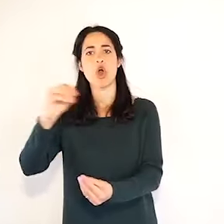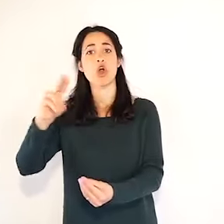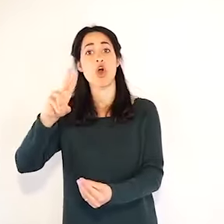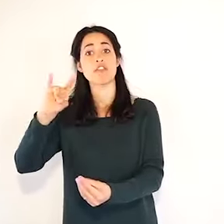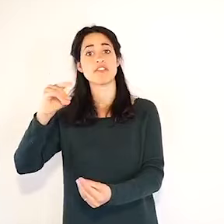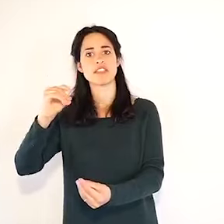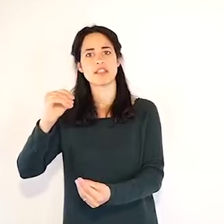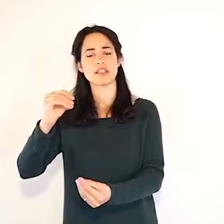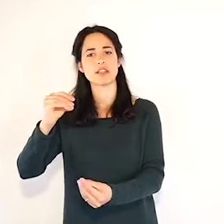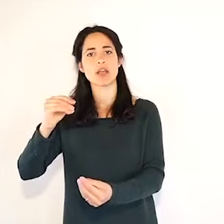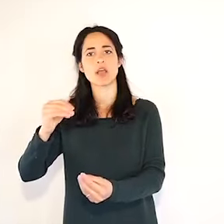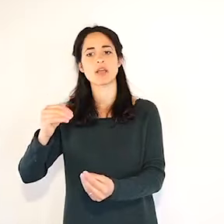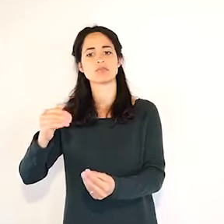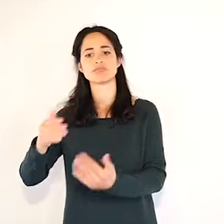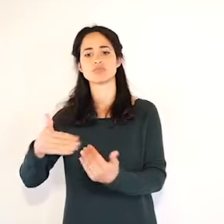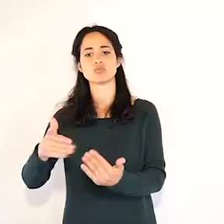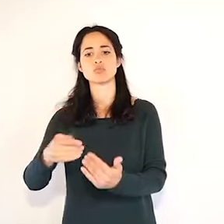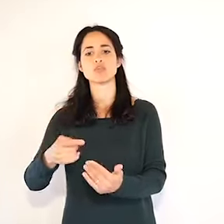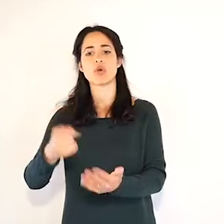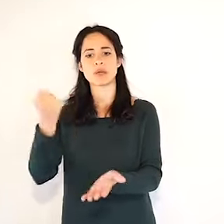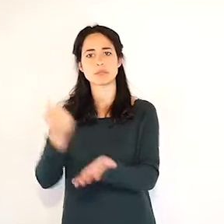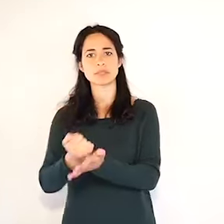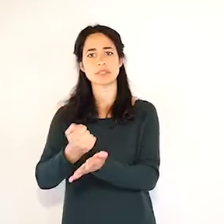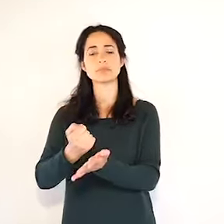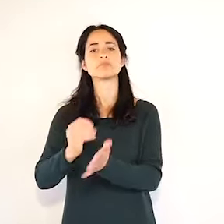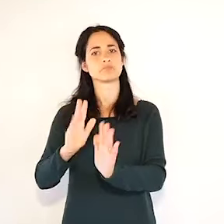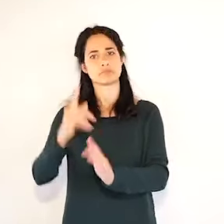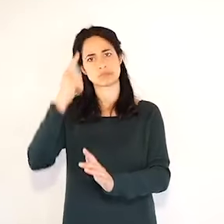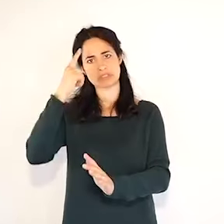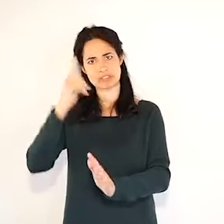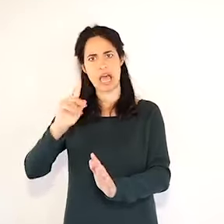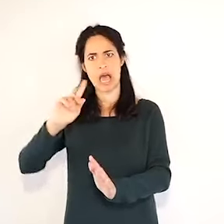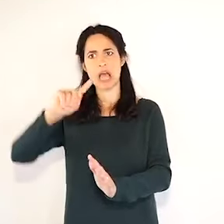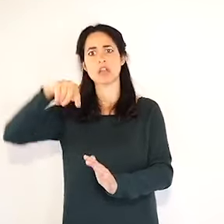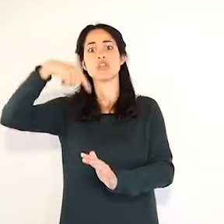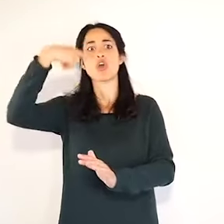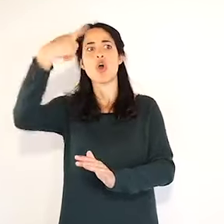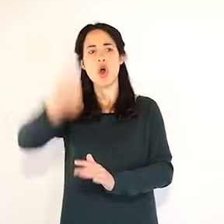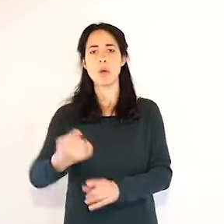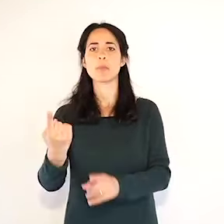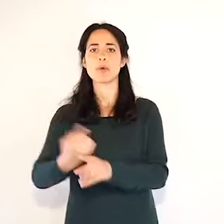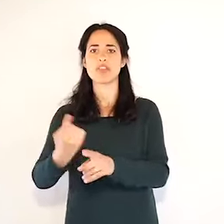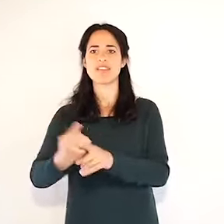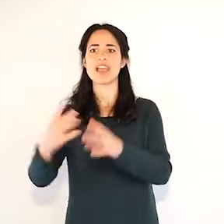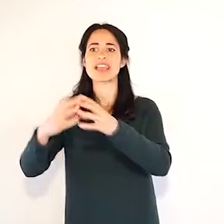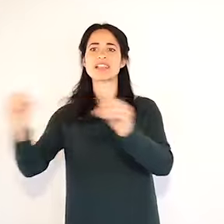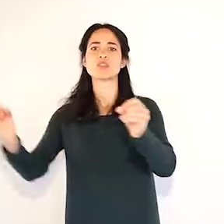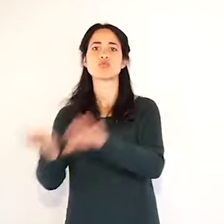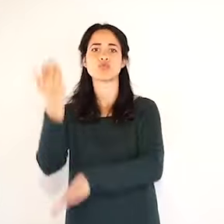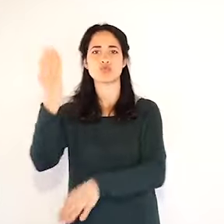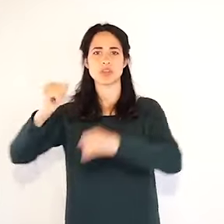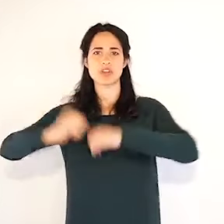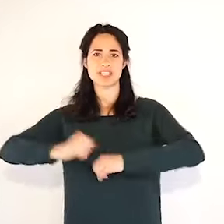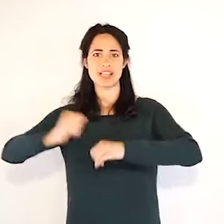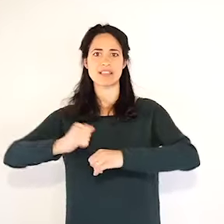devono essere confermati alla fine dall'Istituto Superiore di Sanità, perché tutte le cartelle cliniche di questi